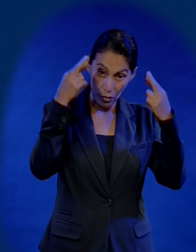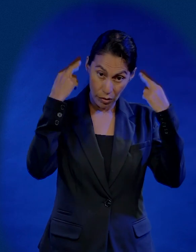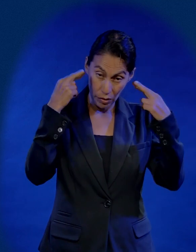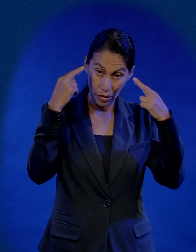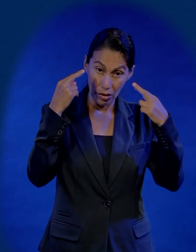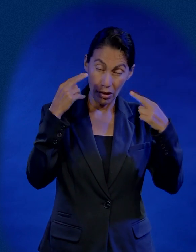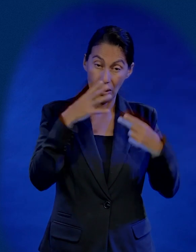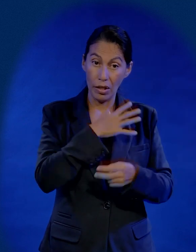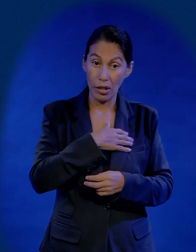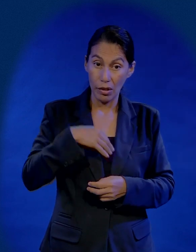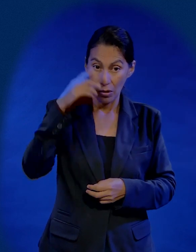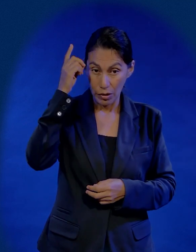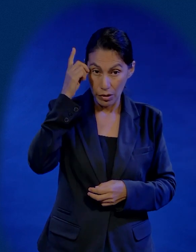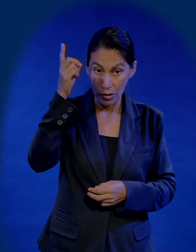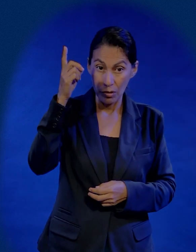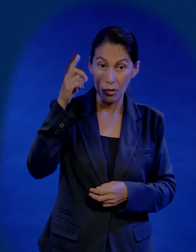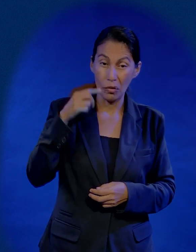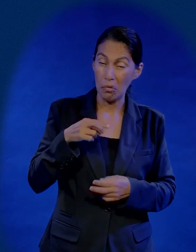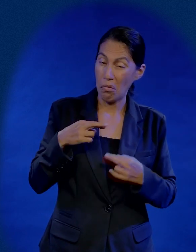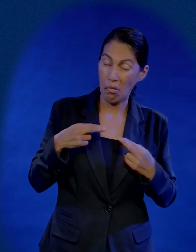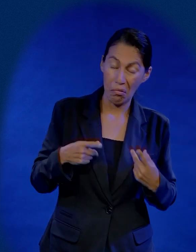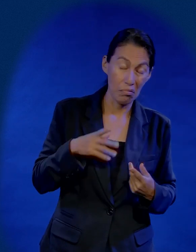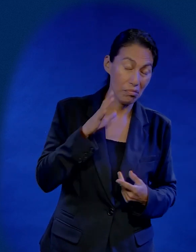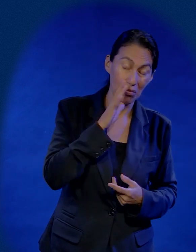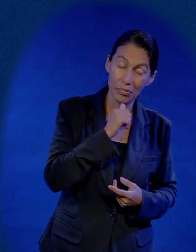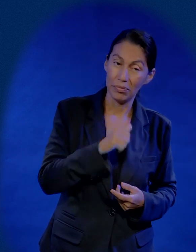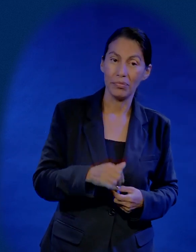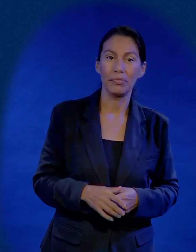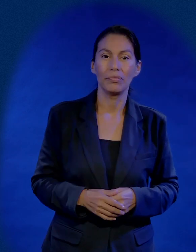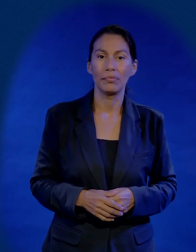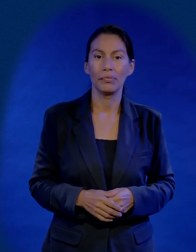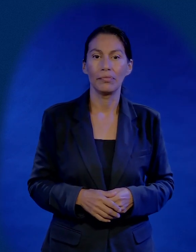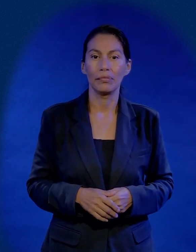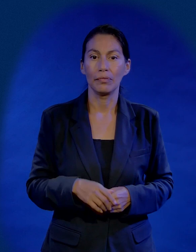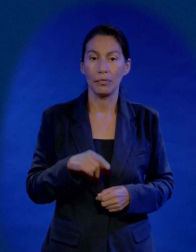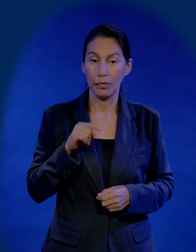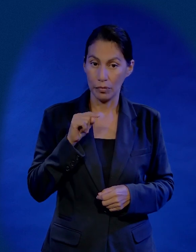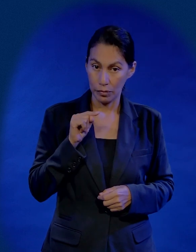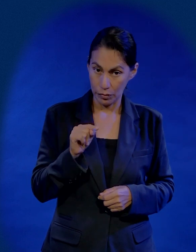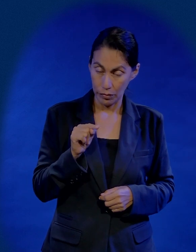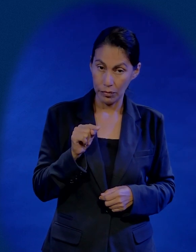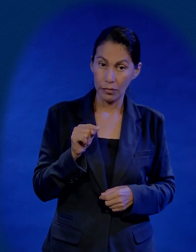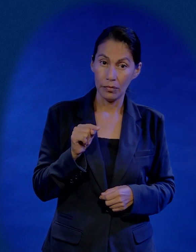y tú eres el rey, tú eres el hijo de Dios, tú eres inquebrantable y entonces tú